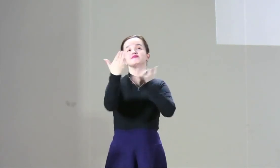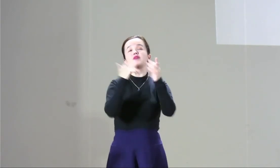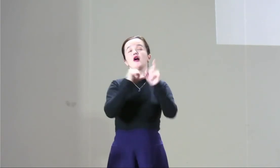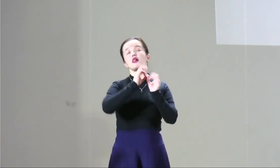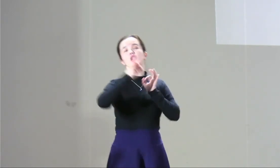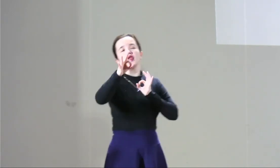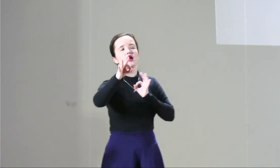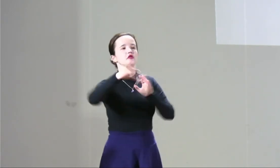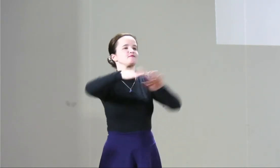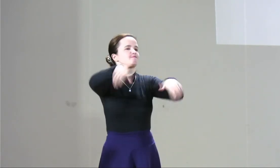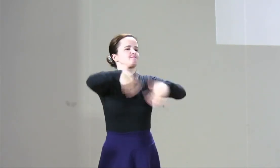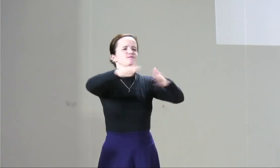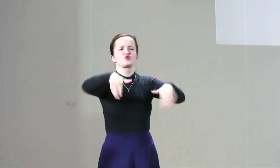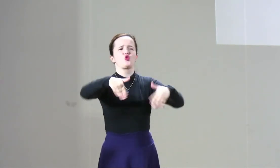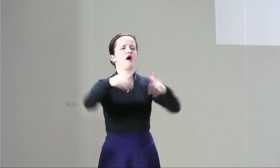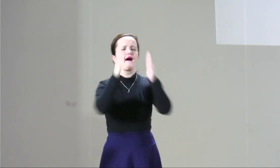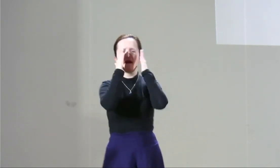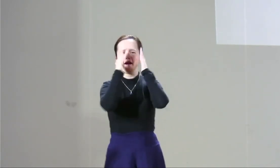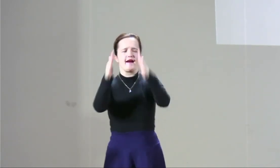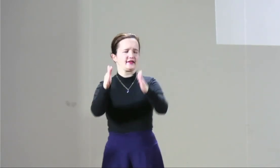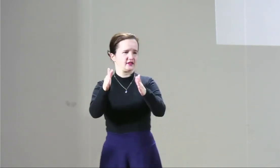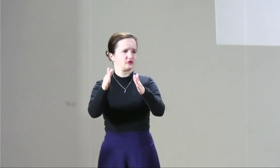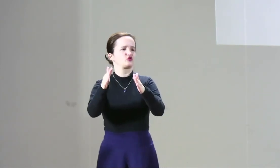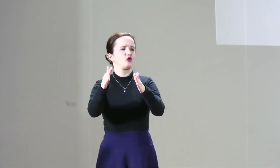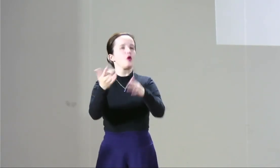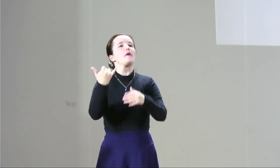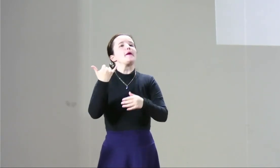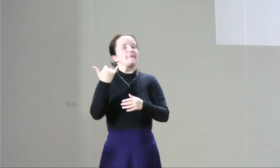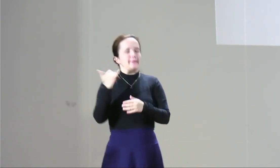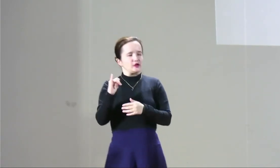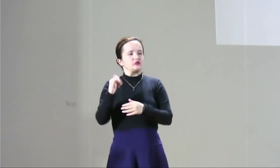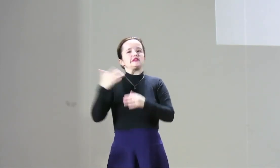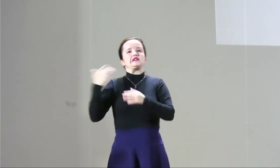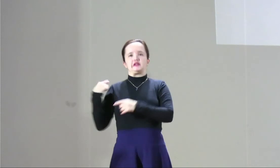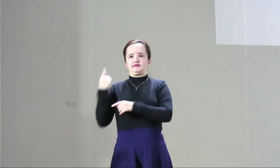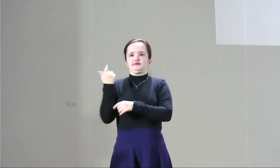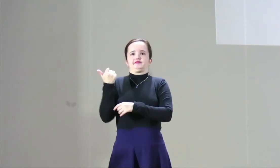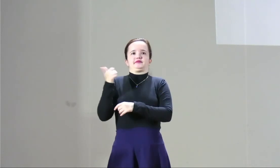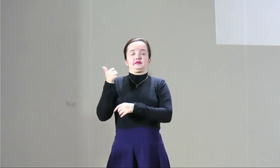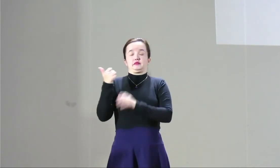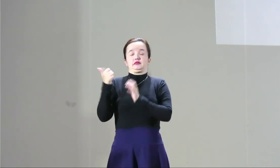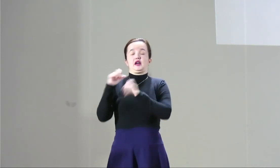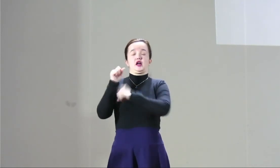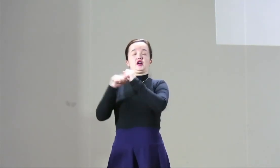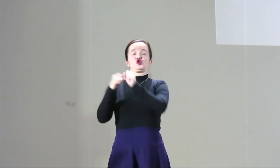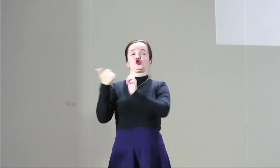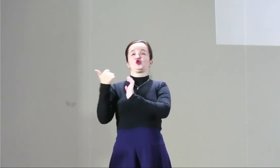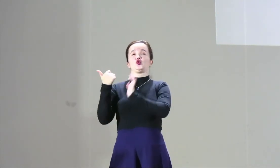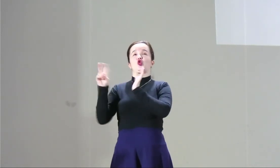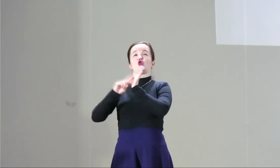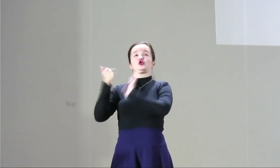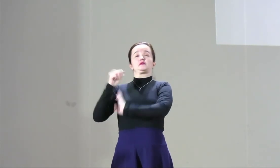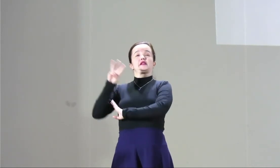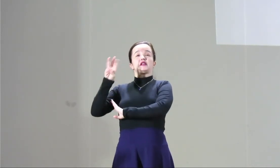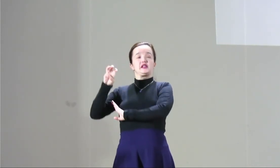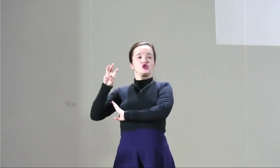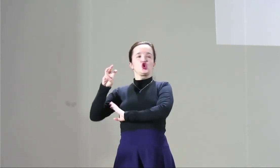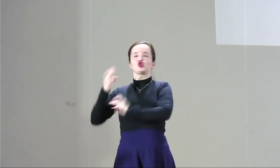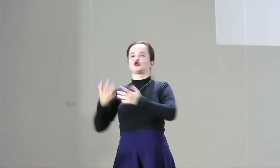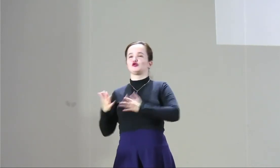trabajar bastante en ese tema entonces no tenemos la atención propia de parte del Estado no tenemos unos colectivos que han trabajado frente